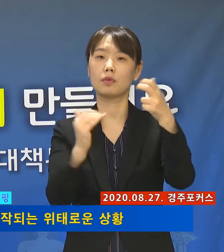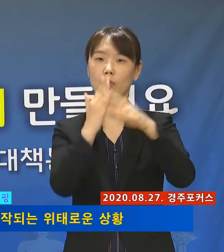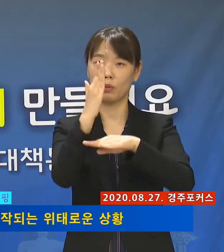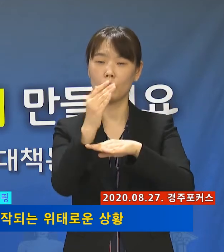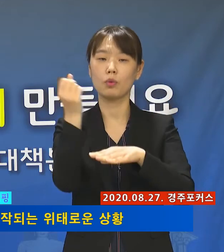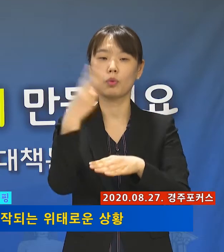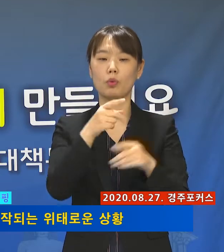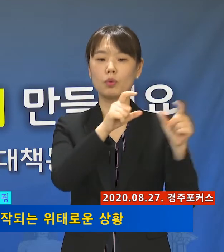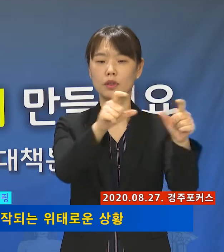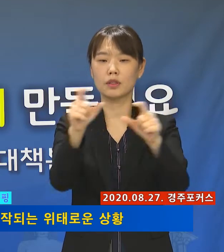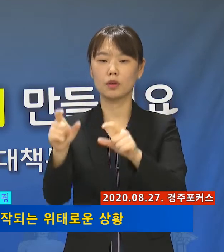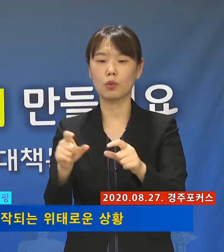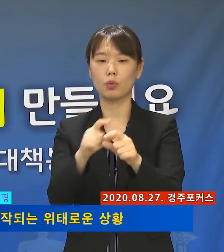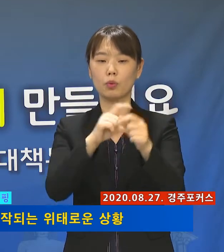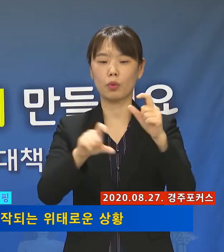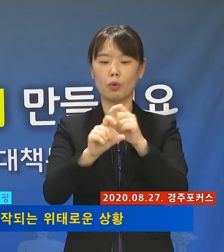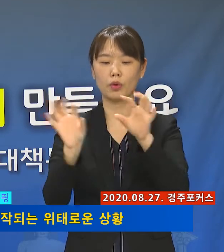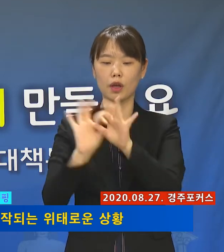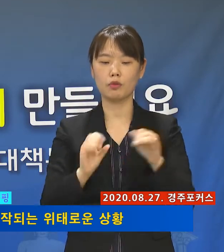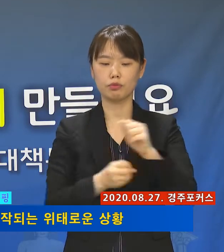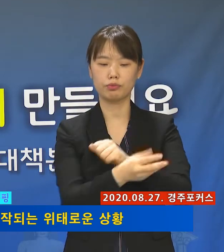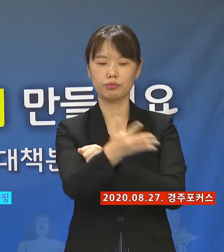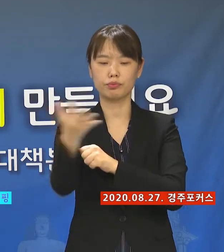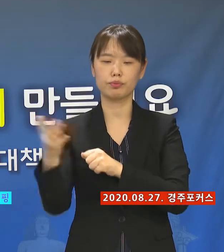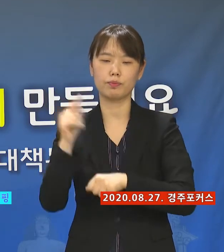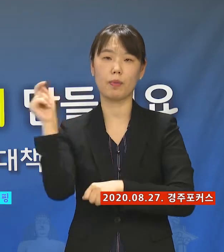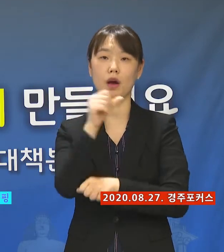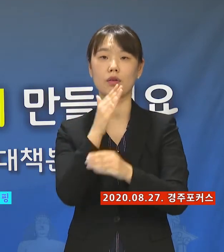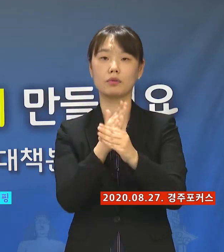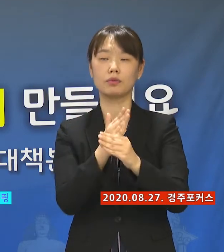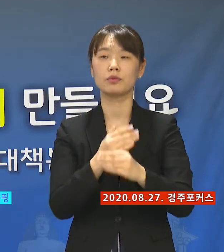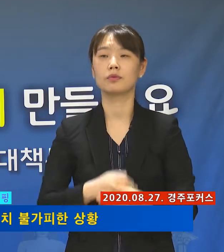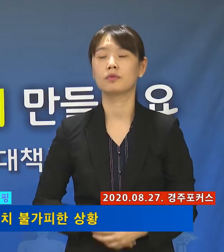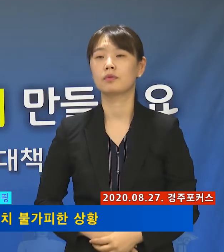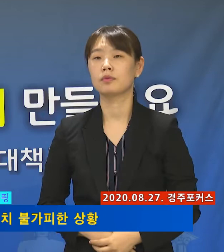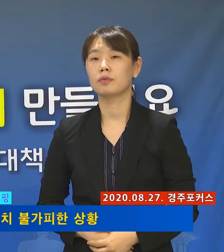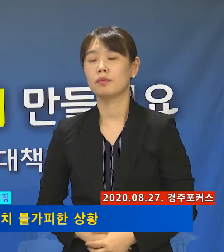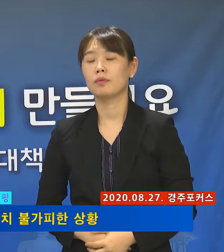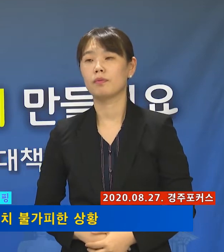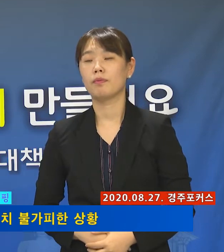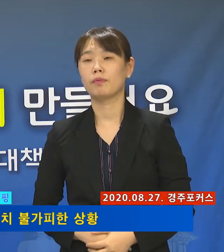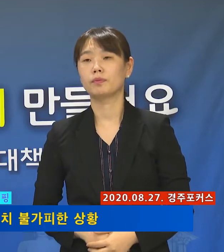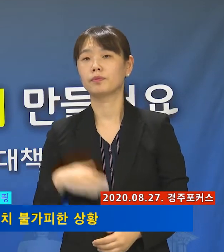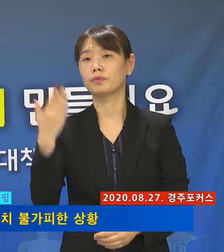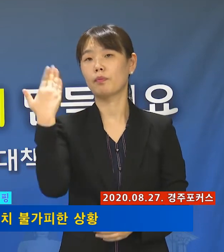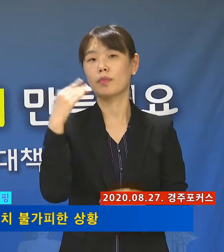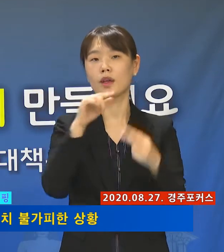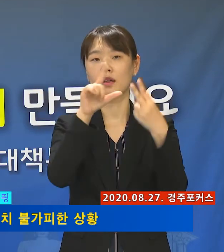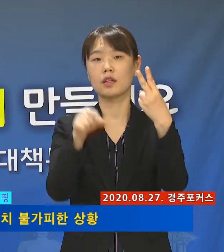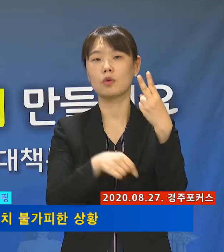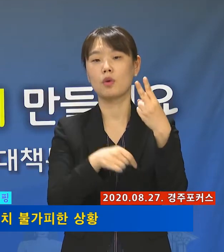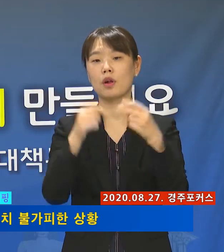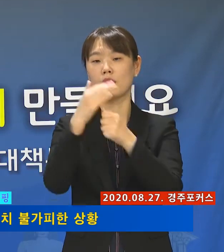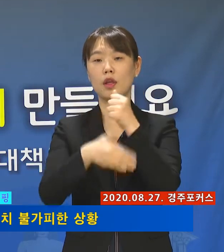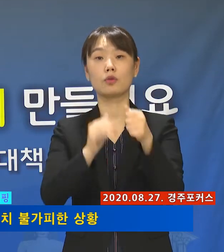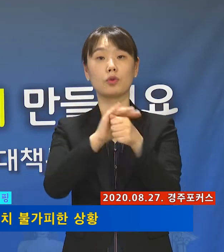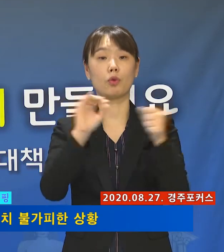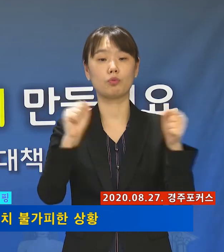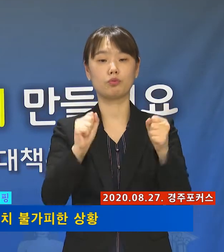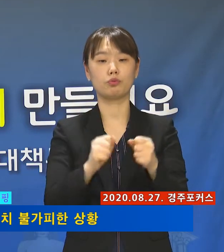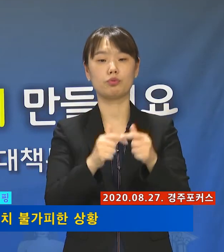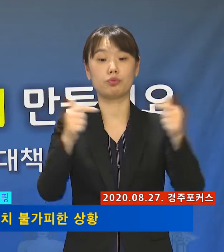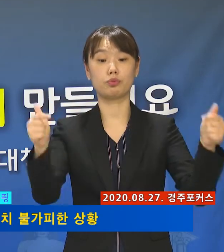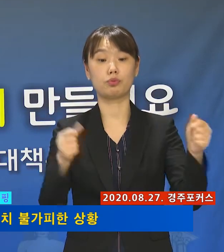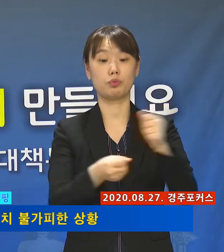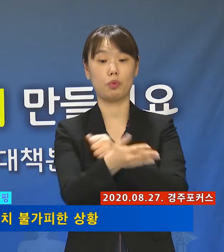지역도 넓어지고 확산세도 빨라지고 있습니다. 지난 2월 대구와 경북에서의 확산,